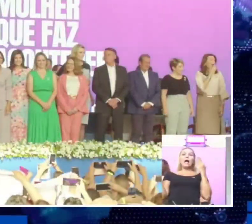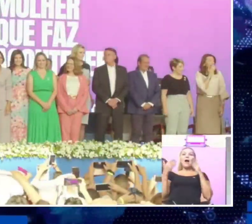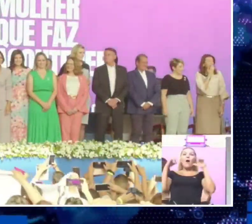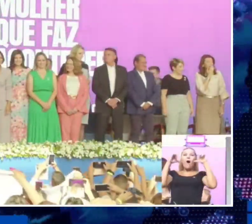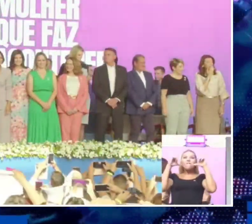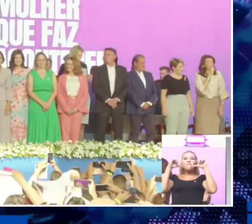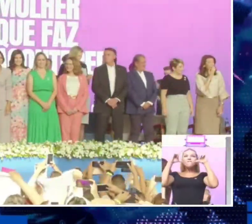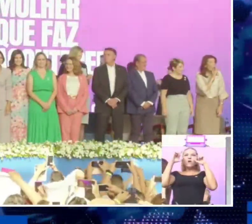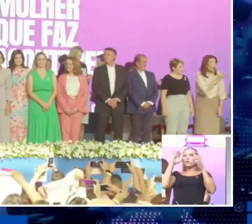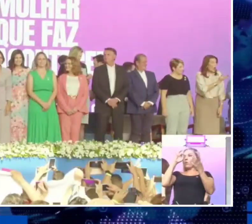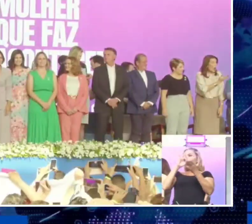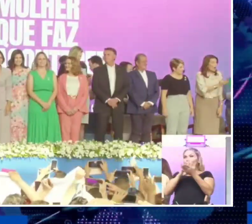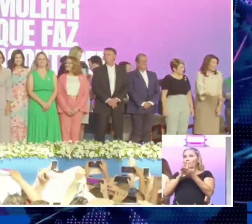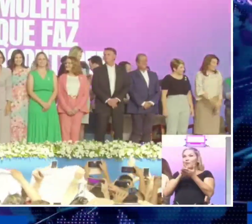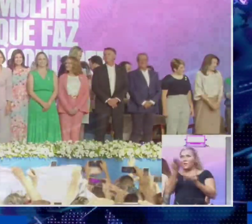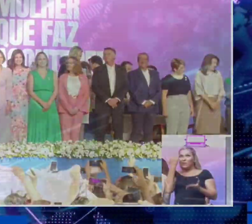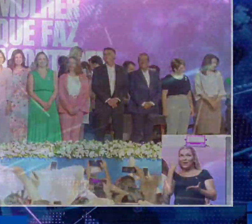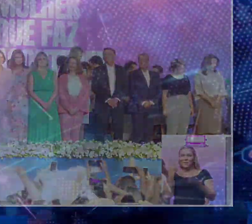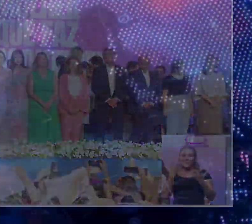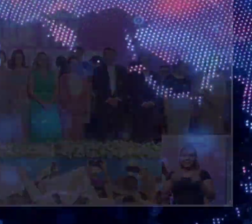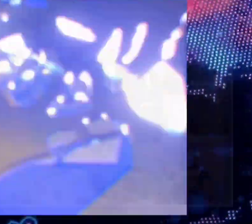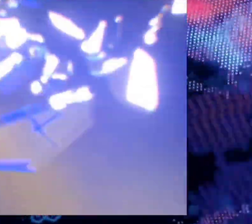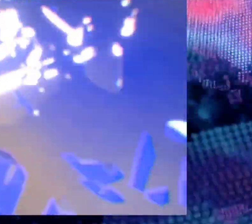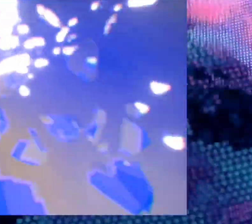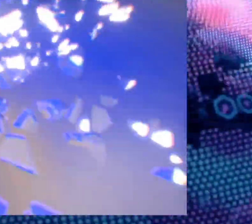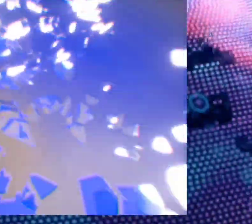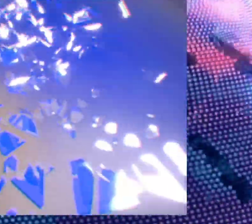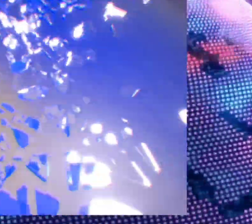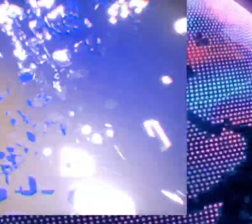tirar nossa foto oficial. O momento da foto.